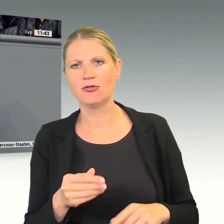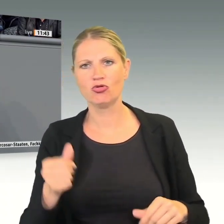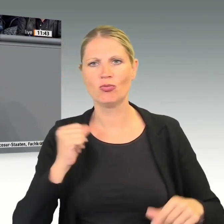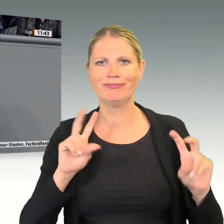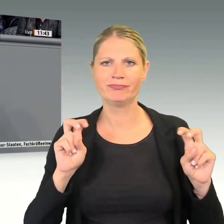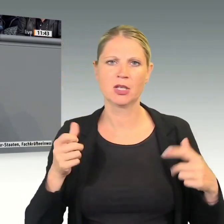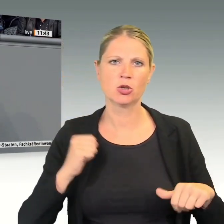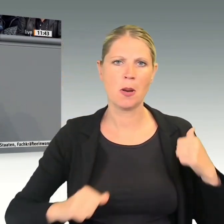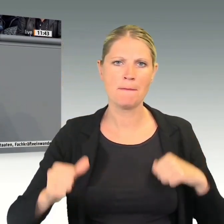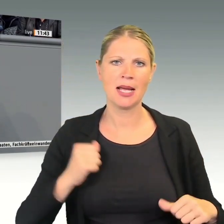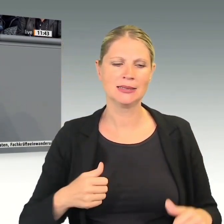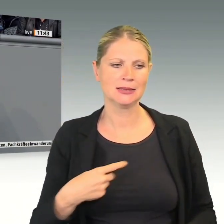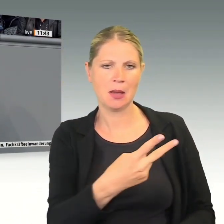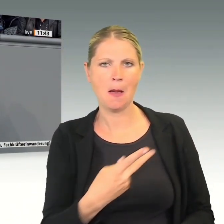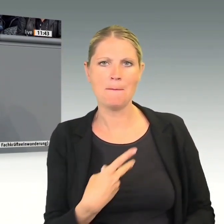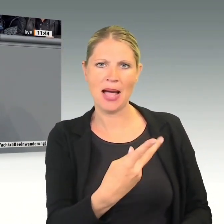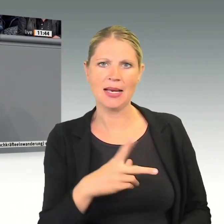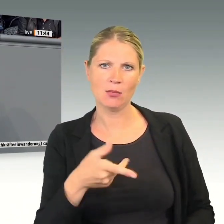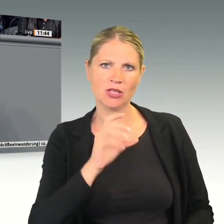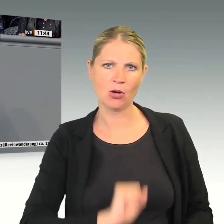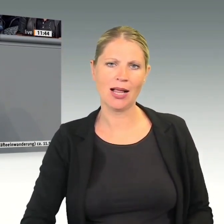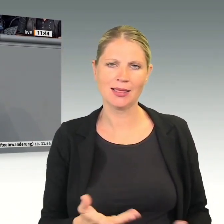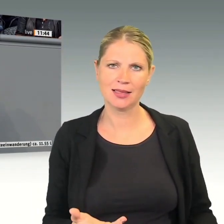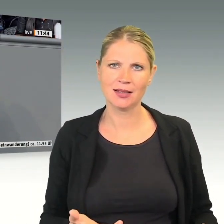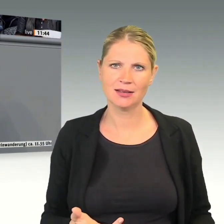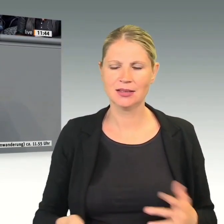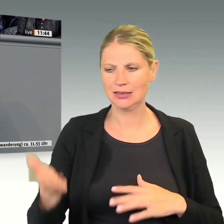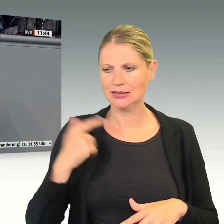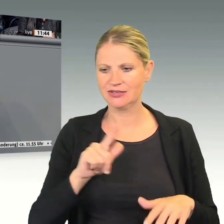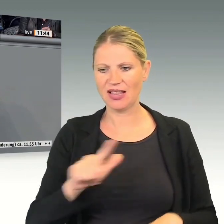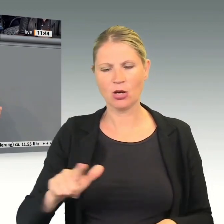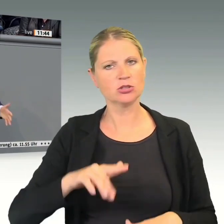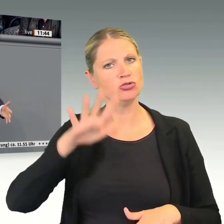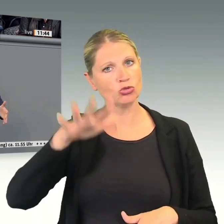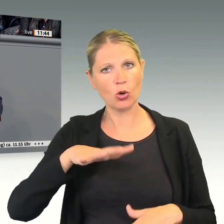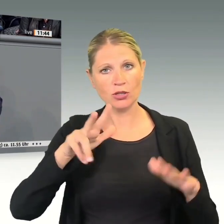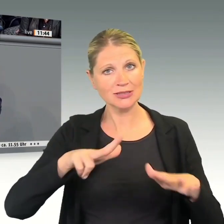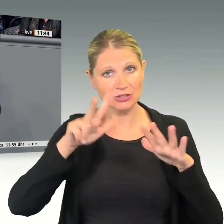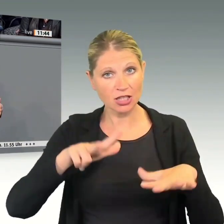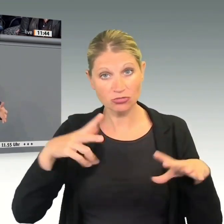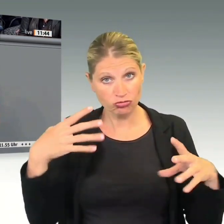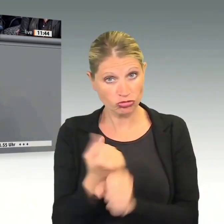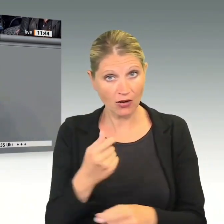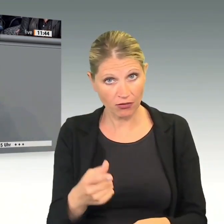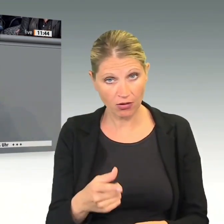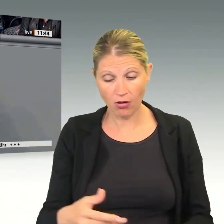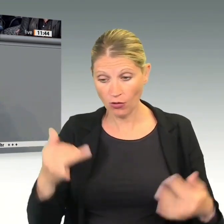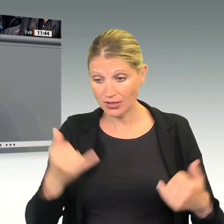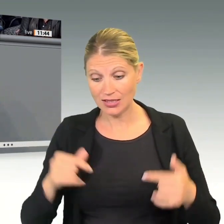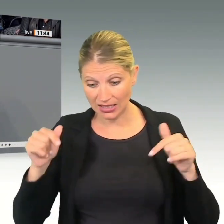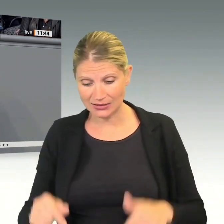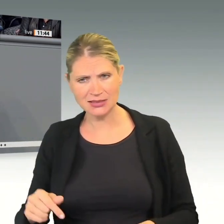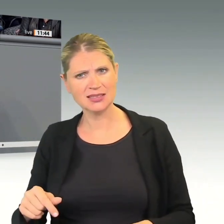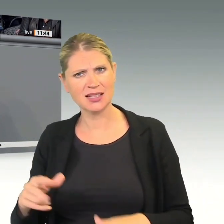verteilt auf beiden Seiten. Und dieser wurde 2019 getroffen. Und wenn Sie sich jetzt hinstellen, dann sollten Sie schon noch mal